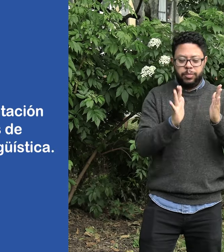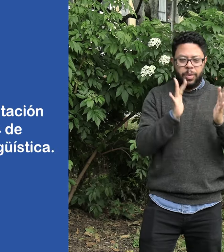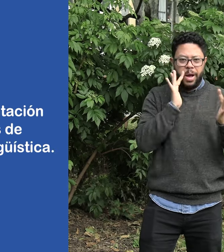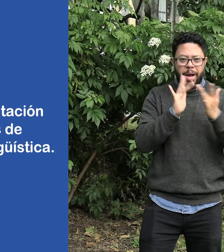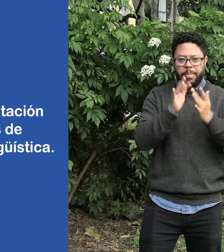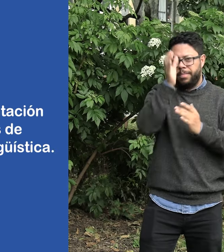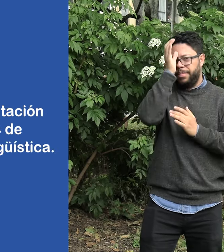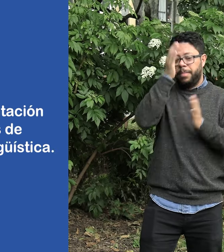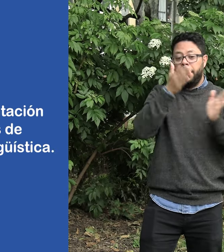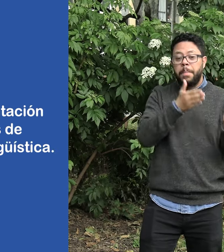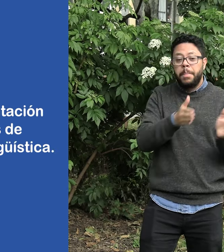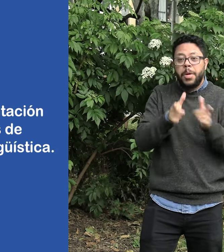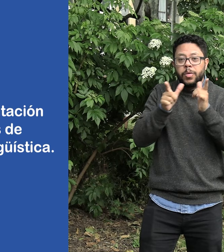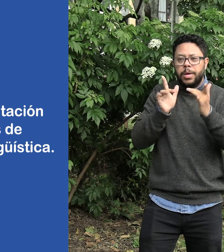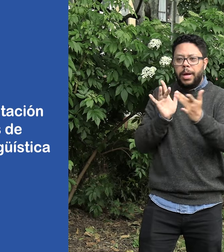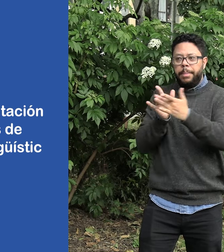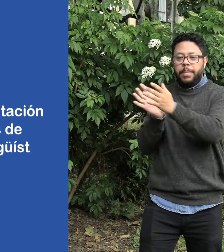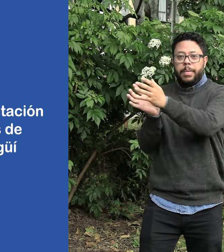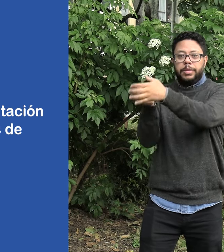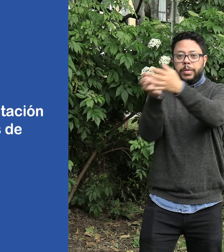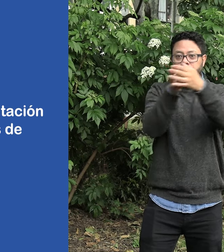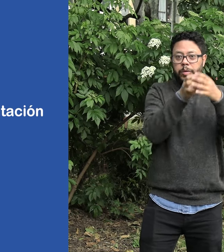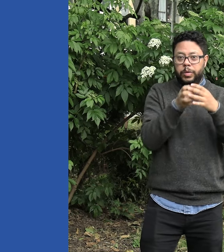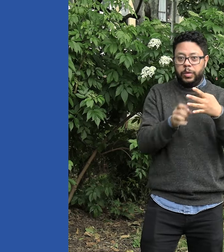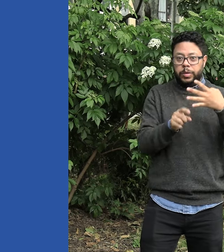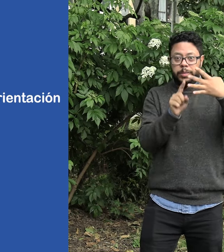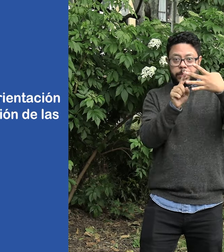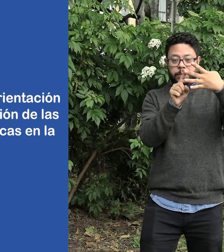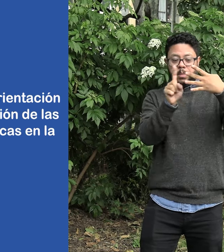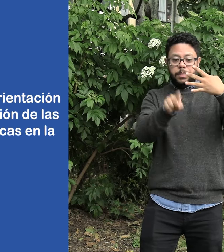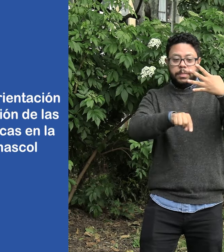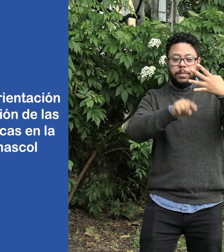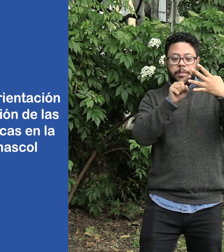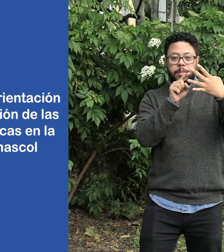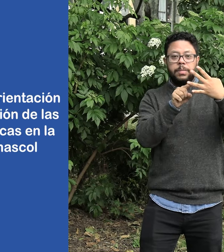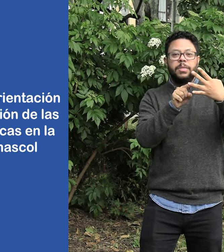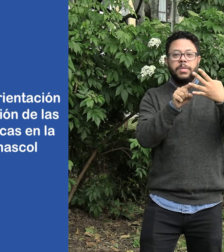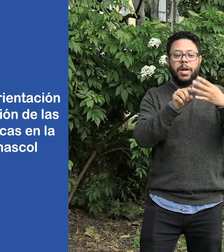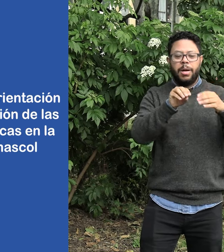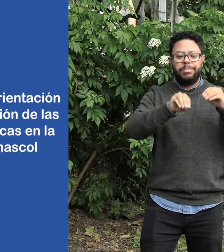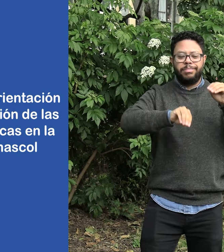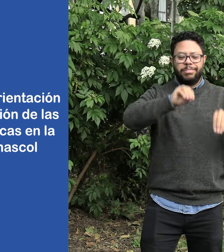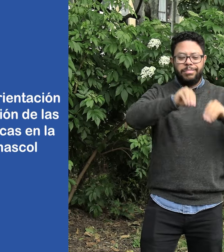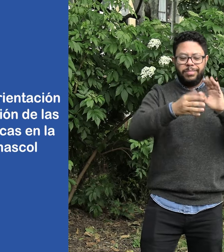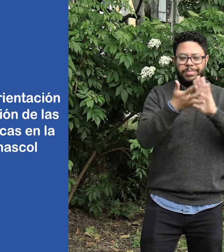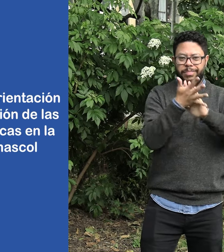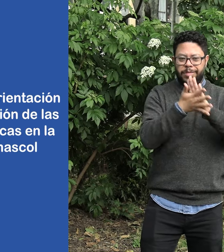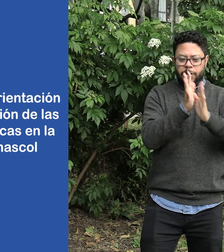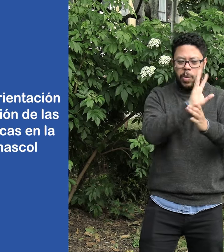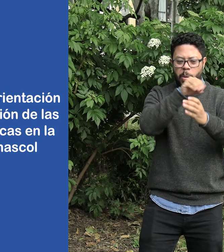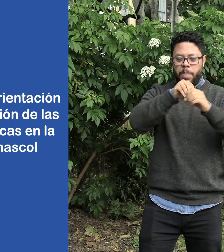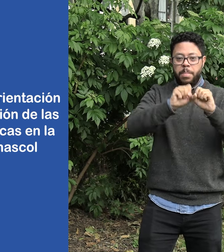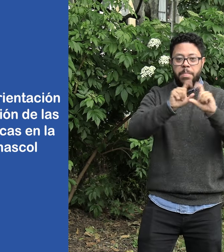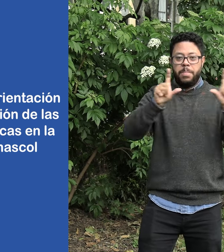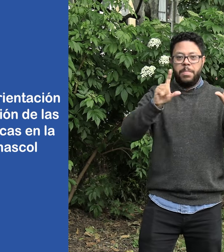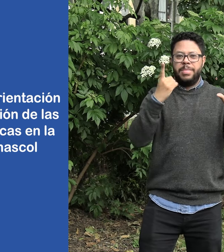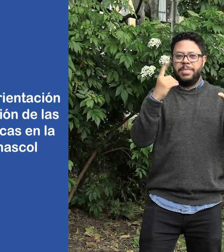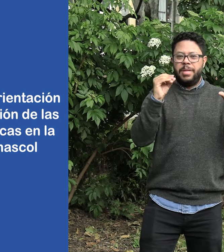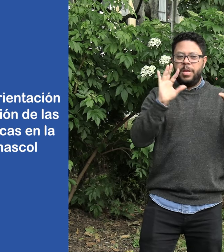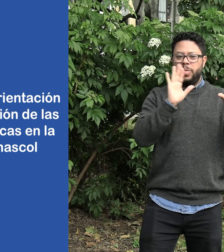asociaciones. La tercera, la construcción y orientación para la organización de las herramientas léxicas. En la plataforma digital